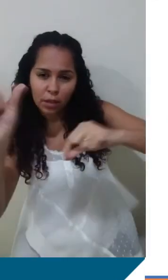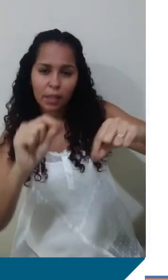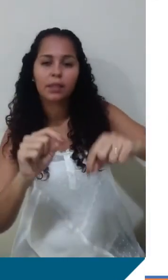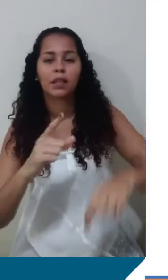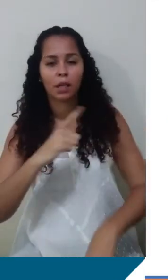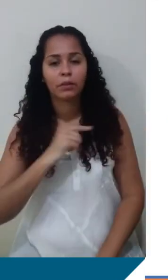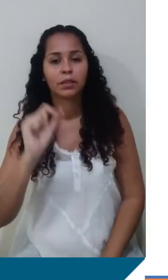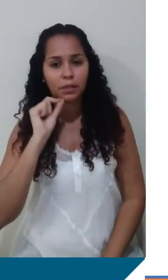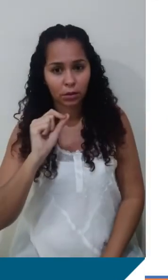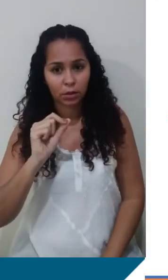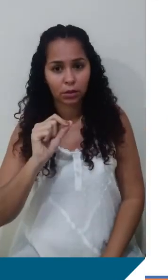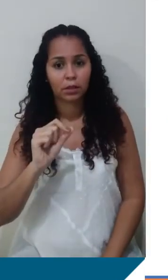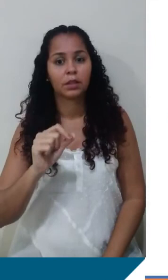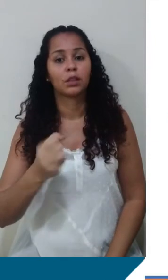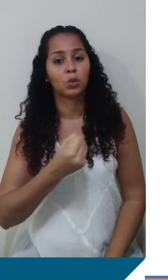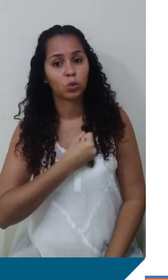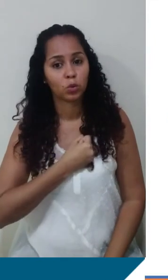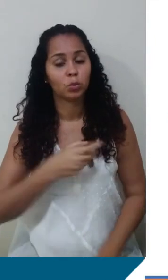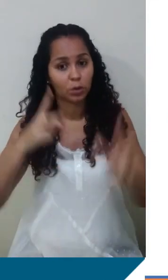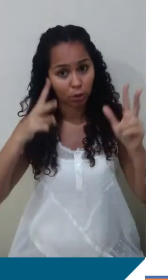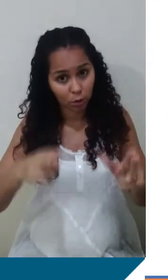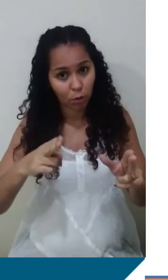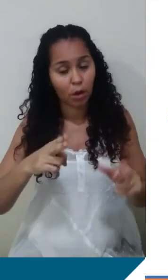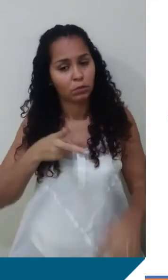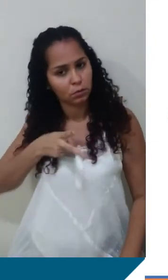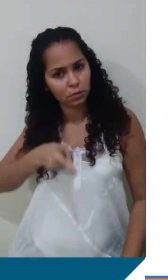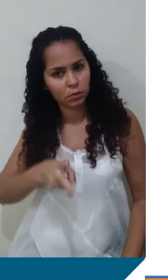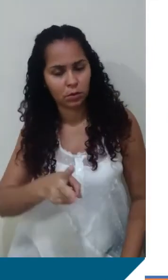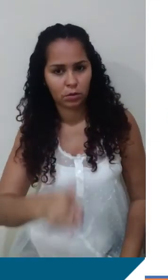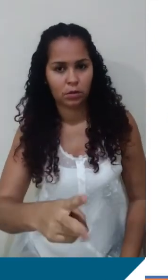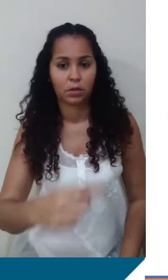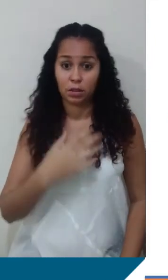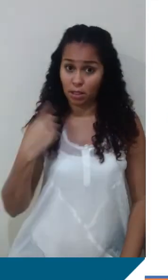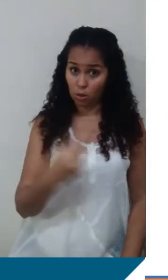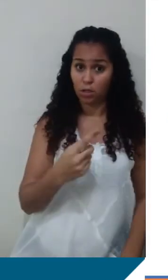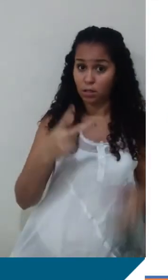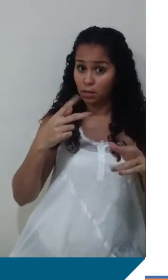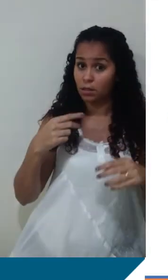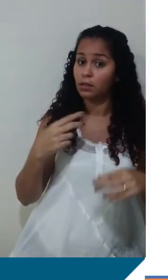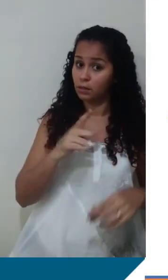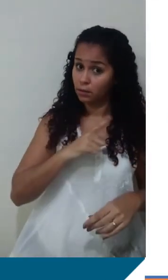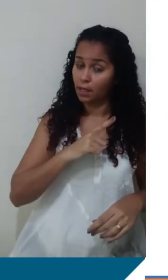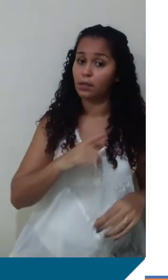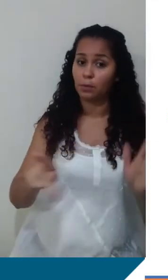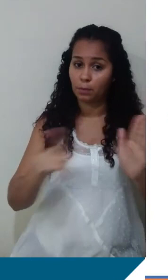o mesmo valor aqui da constante. E o da nossa estrela vai ter o nosso. Precisa ser igual? Não, não precisa. Não, não tem que ser igual.